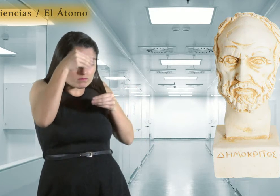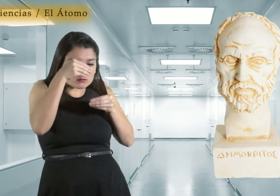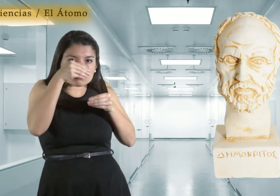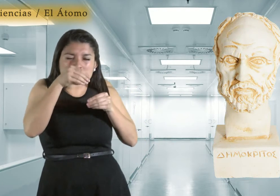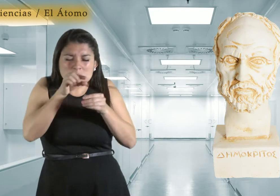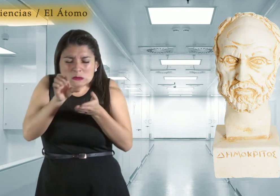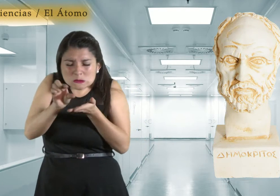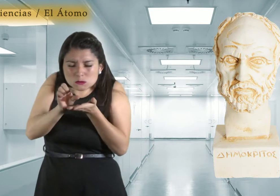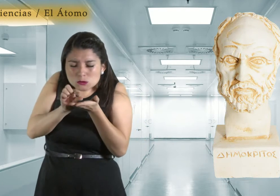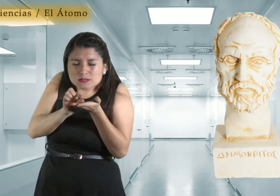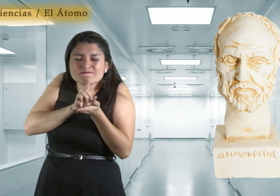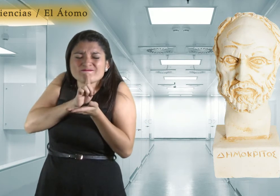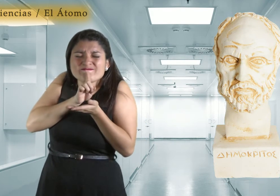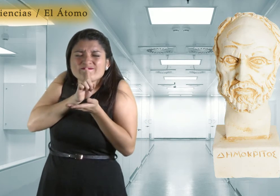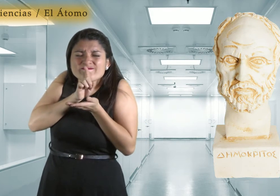significa sin división.